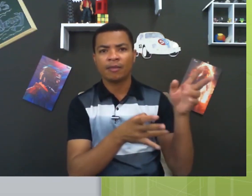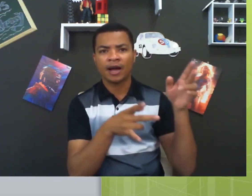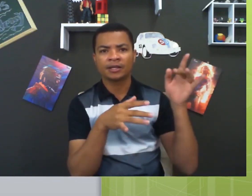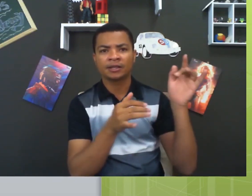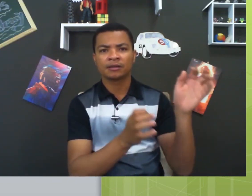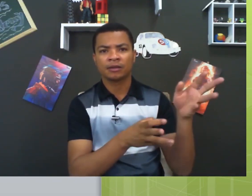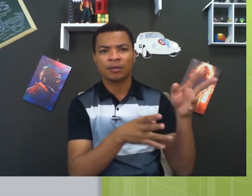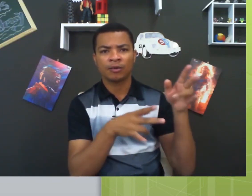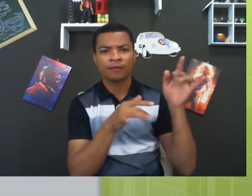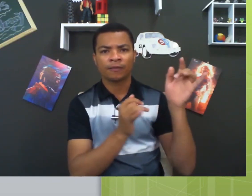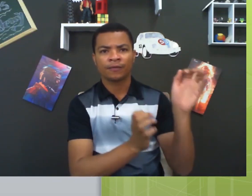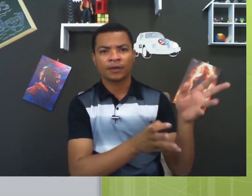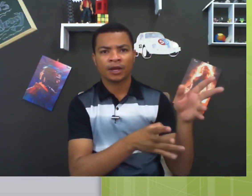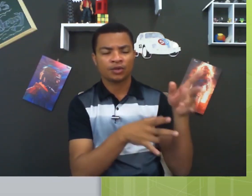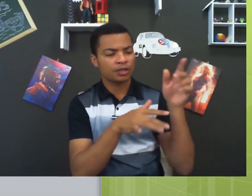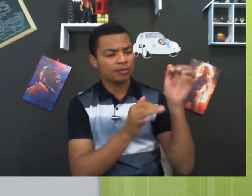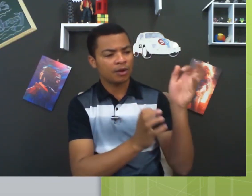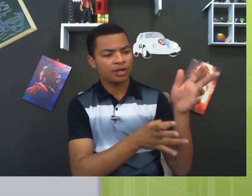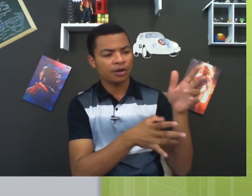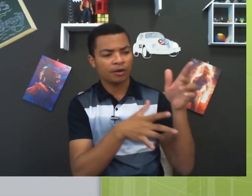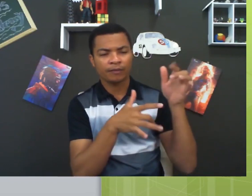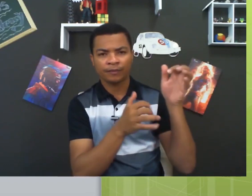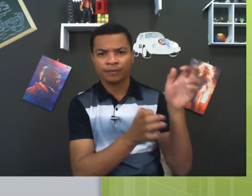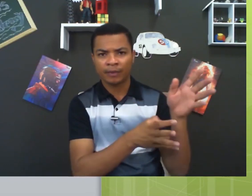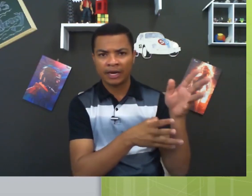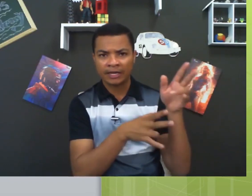mais, tá bom? As suas mãos aí, ó, beleza? Beleza?